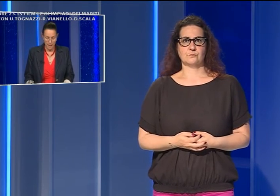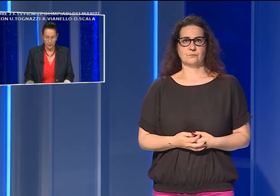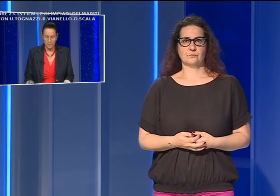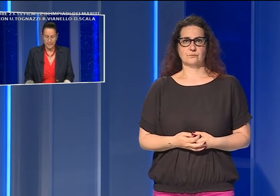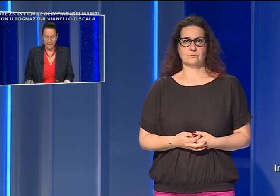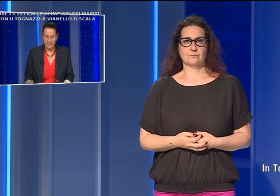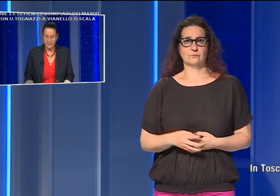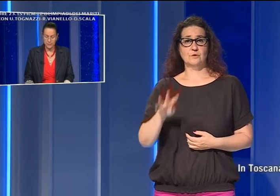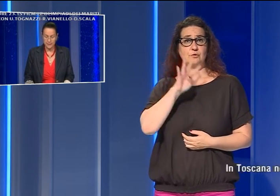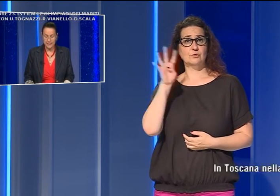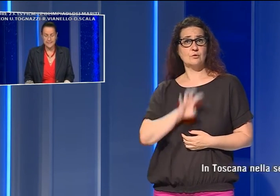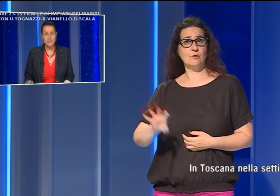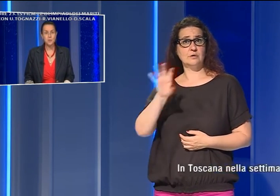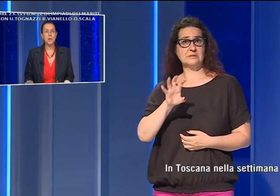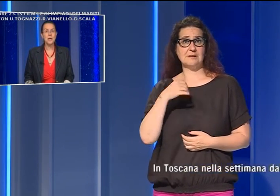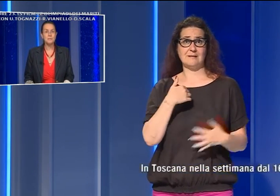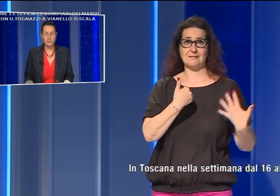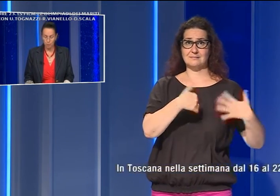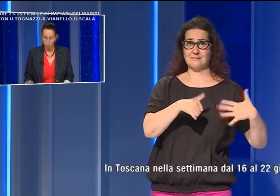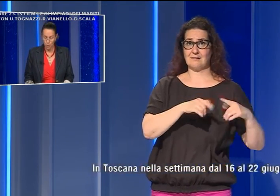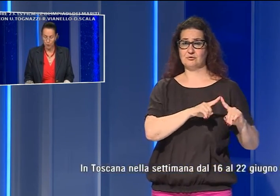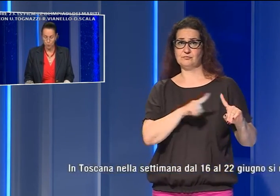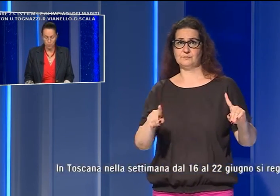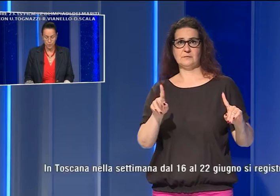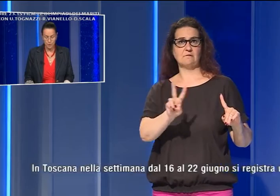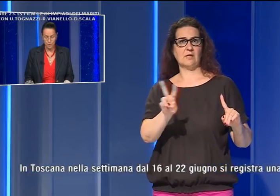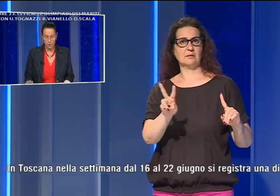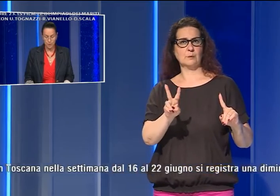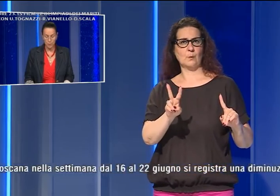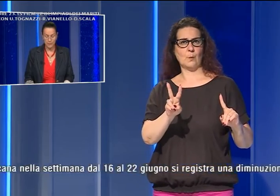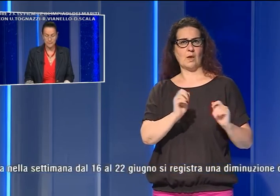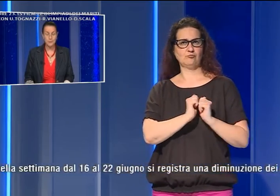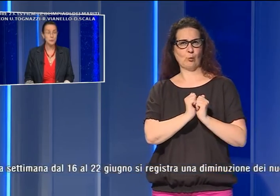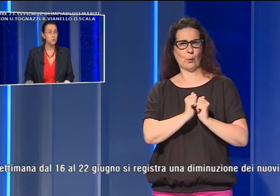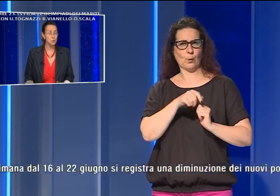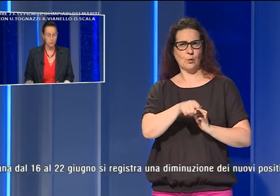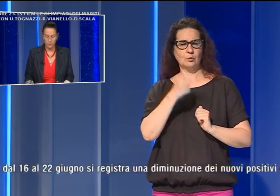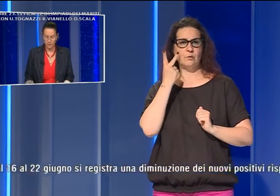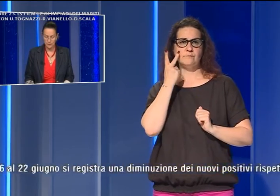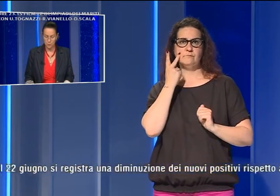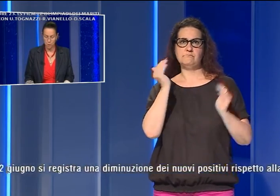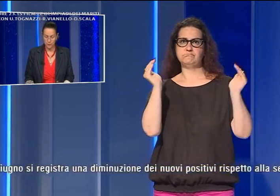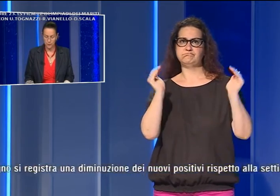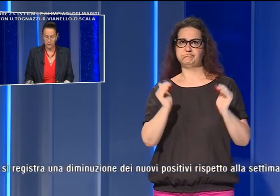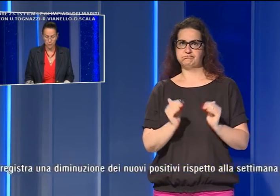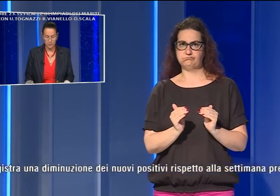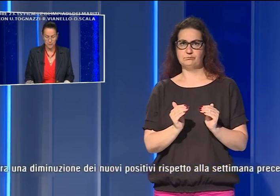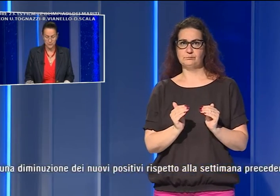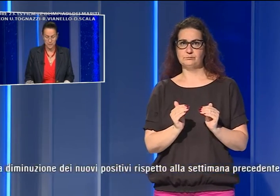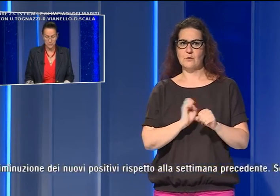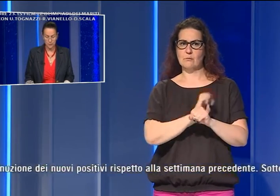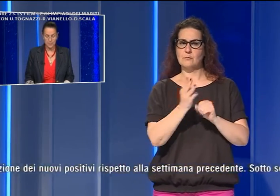E in Toscana nella settimana dal 16 al 22 giugno si registra una diminuzione dei nuovi